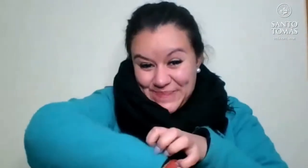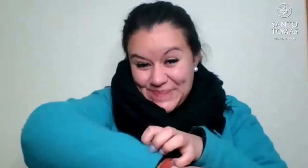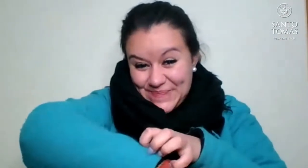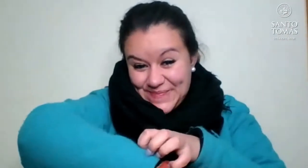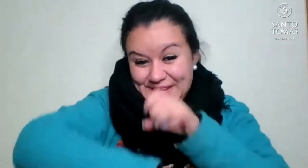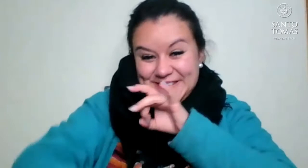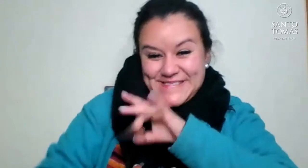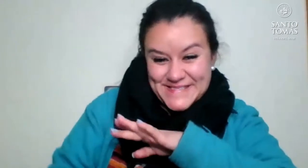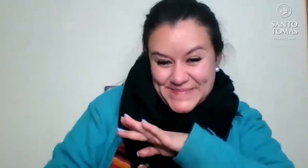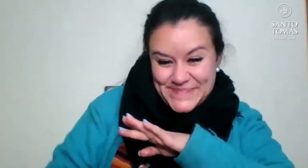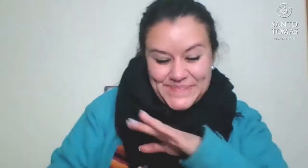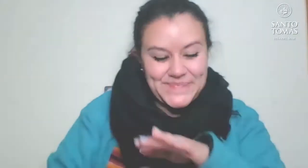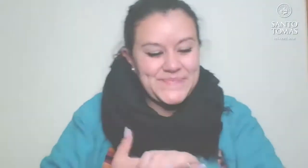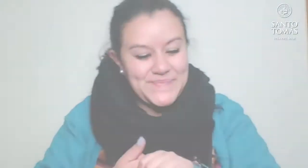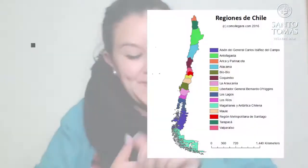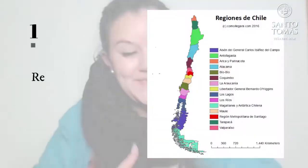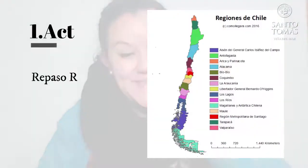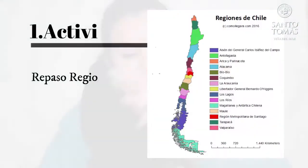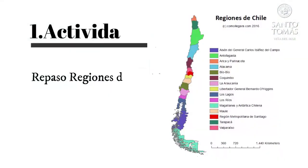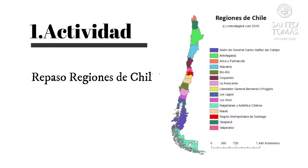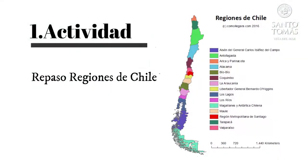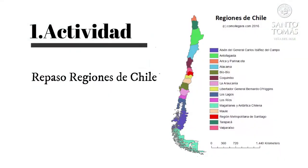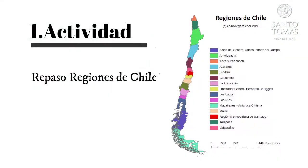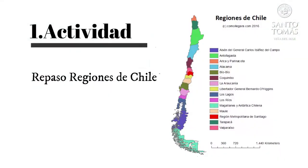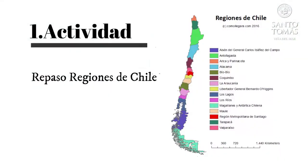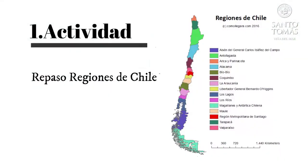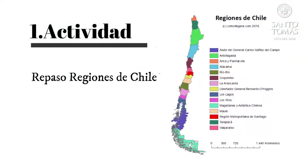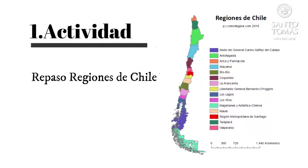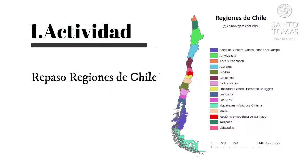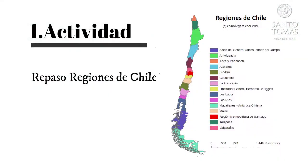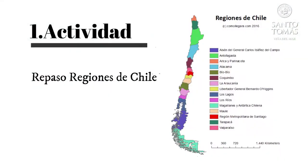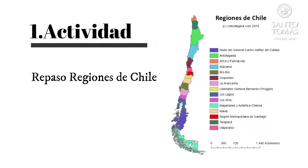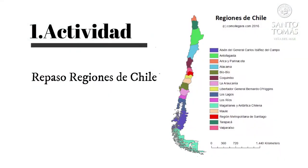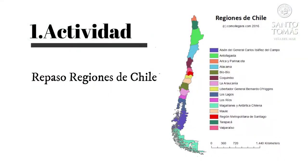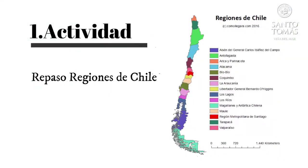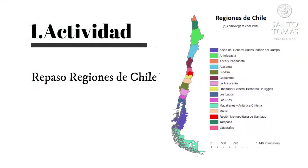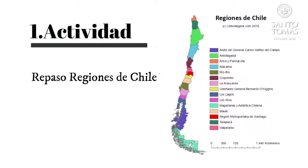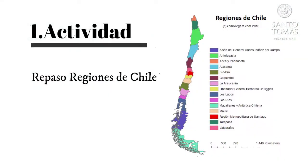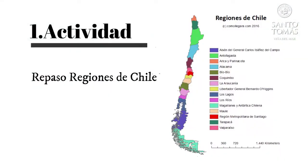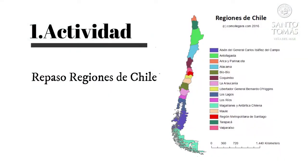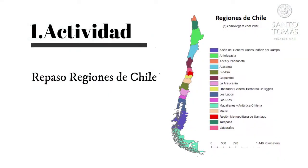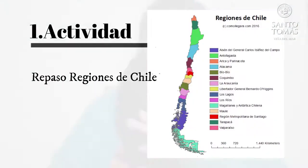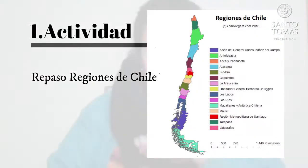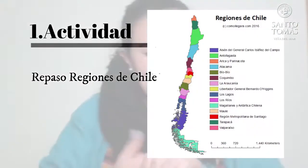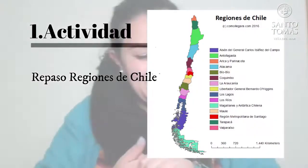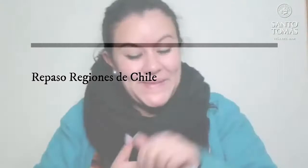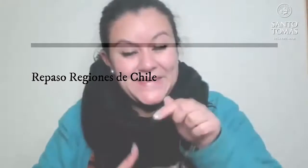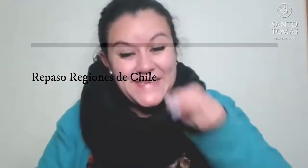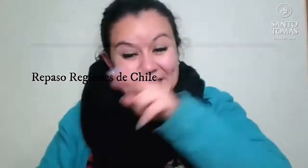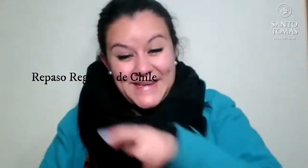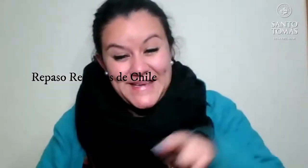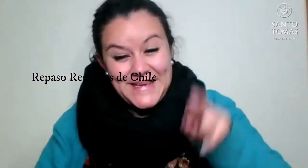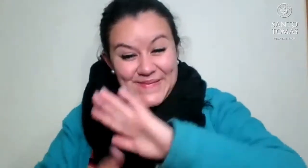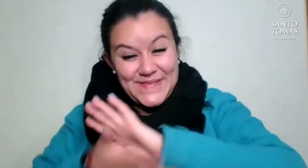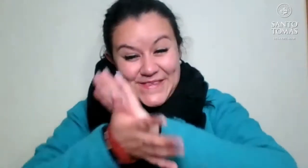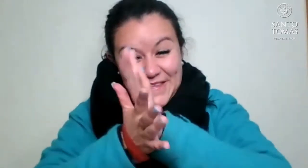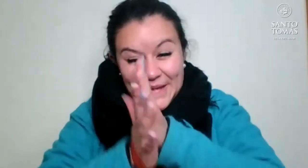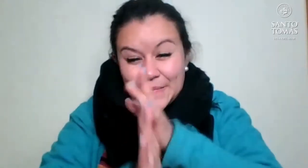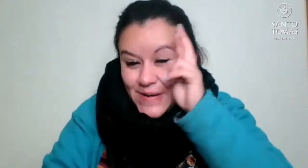nuestro país, ¿cierto? Actividad 1 entonces, regiones de Chile. Repasemos todo lo que vimos la